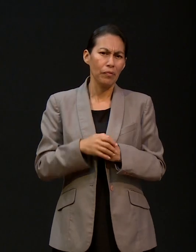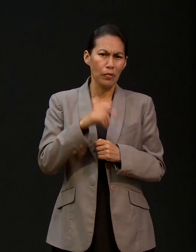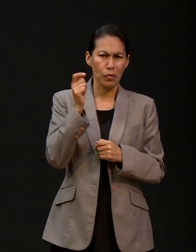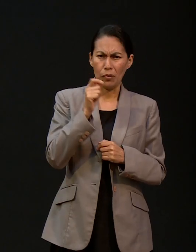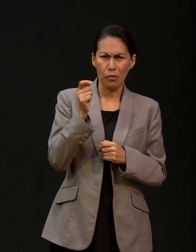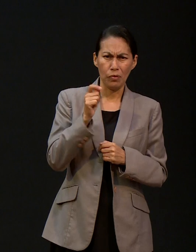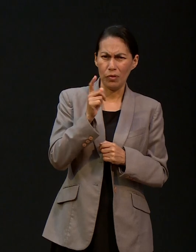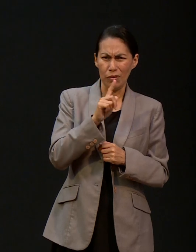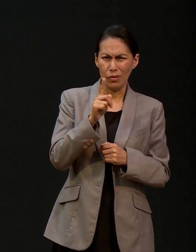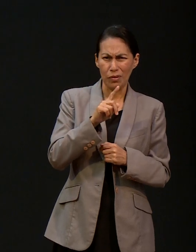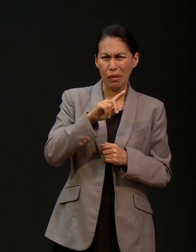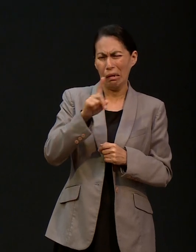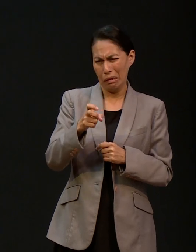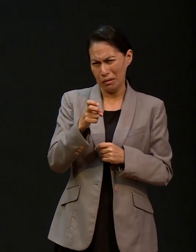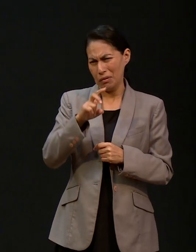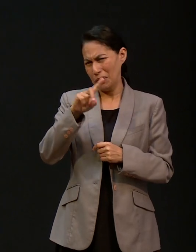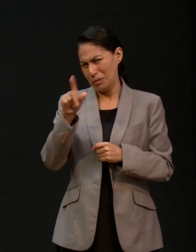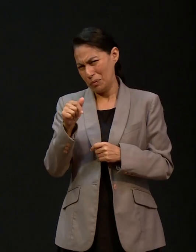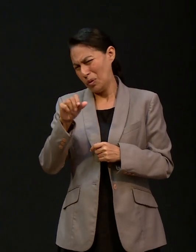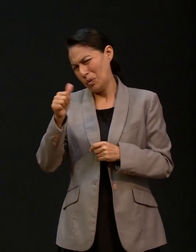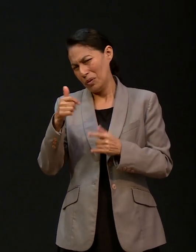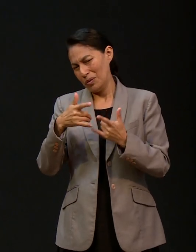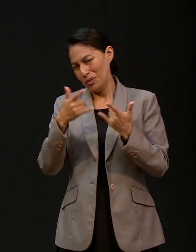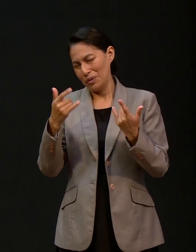Todavía no nos hacíamos novios, esa es otra historia más adelante.